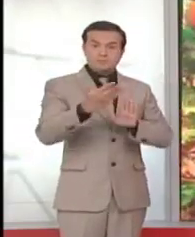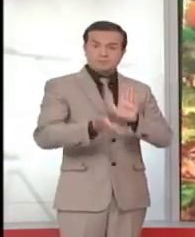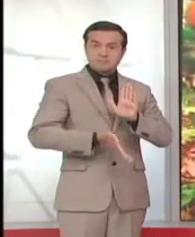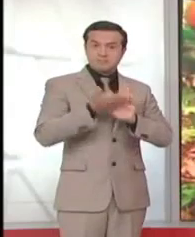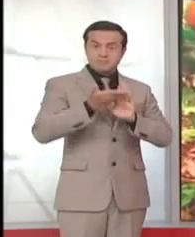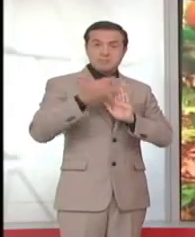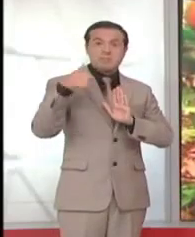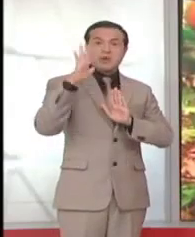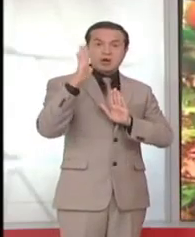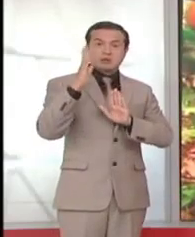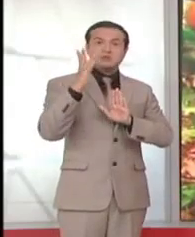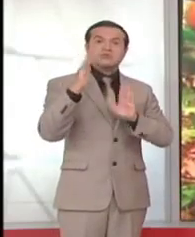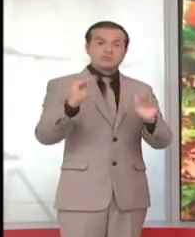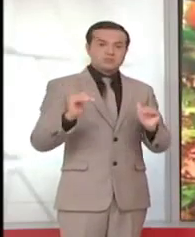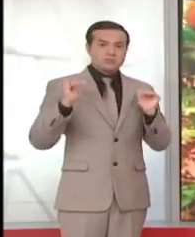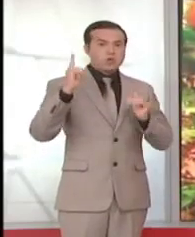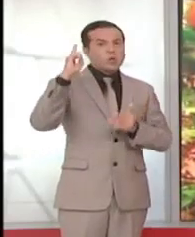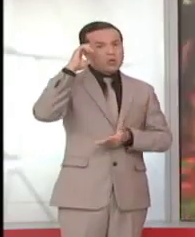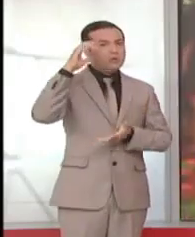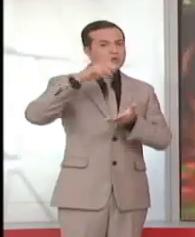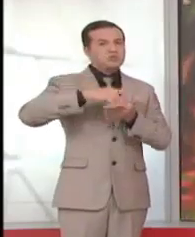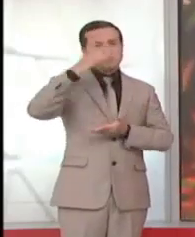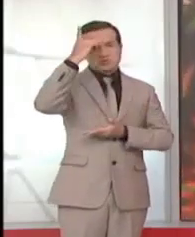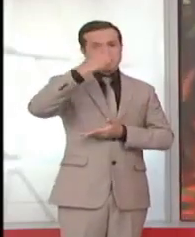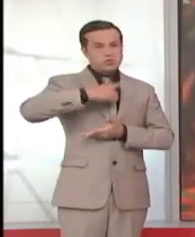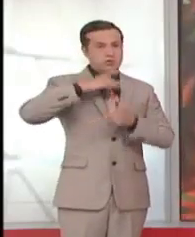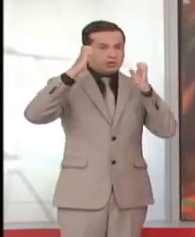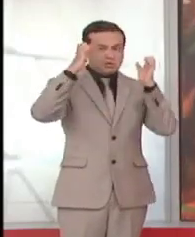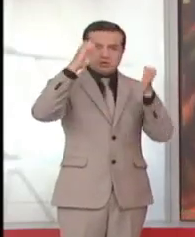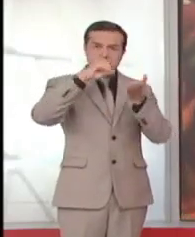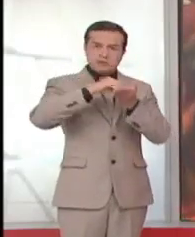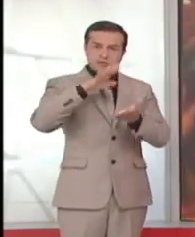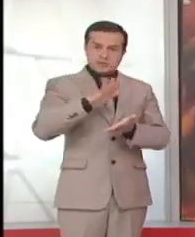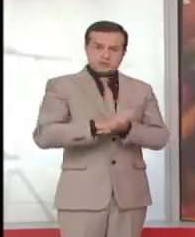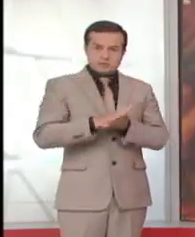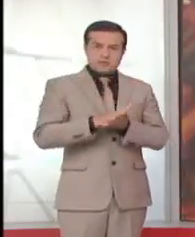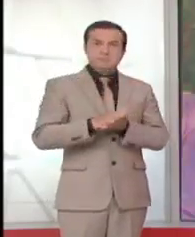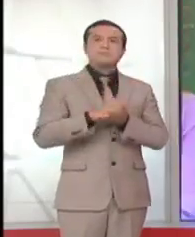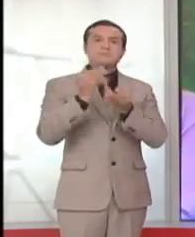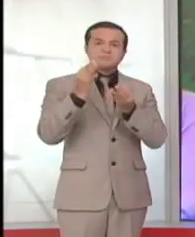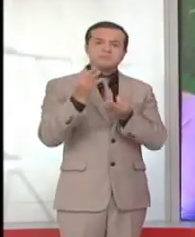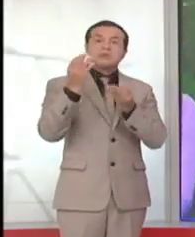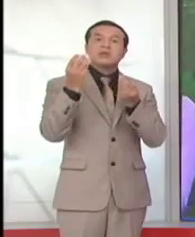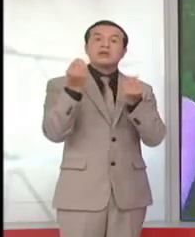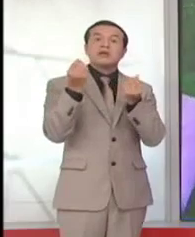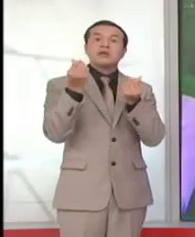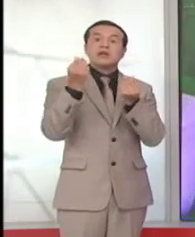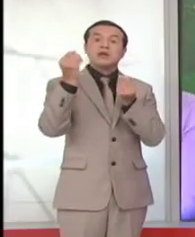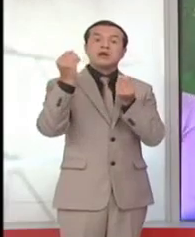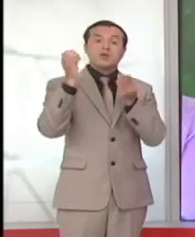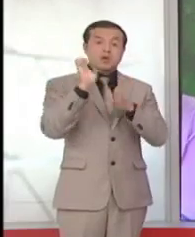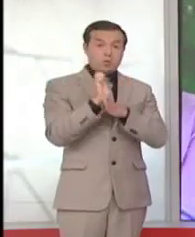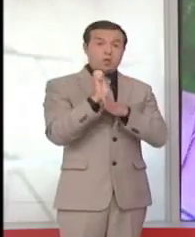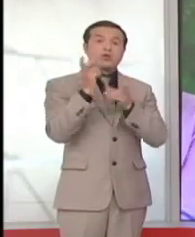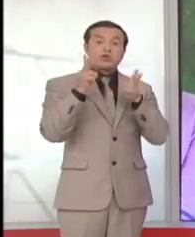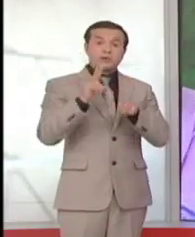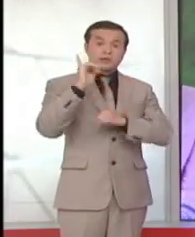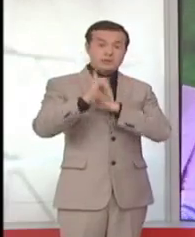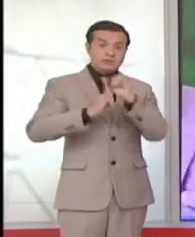se eleve a la condición de política pública. Vamos a traer inversión nacional y extranjera, pero sobre todo